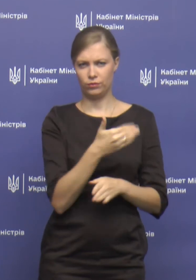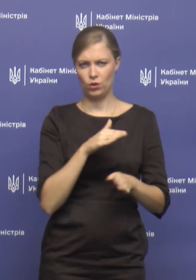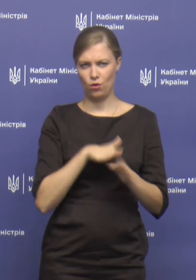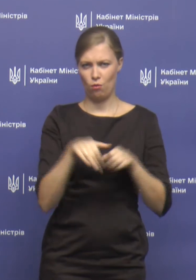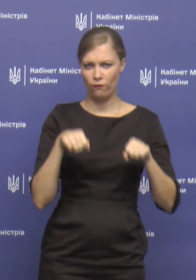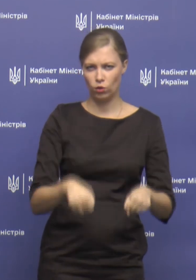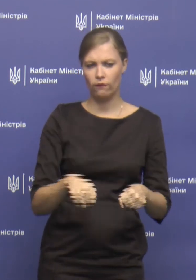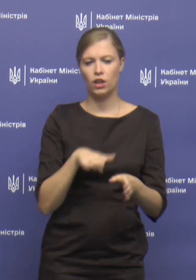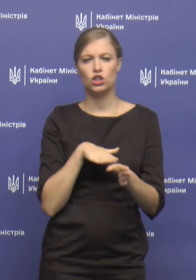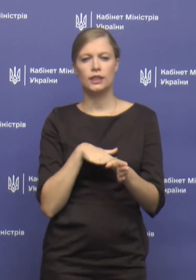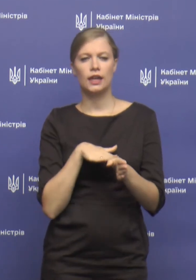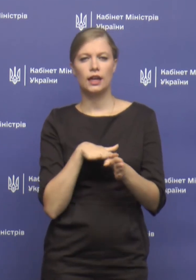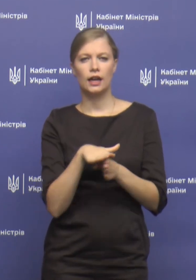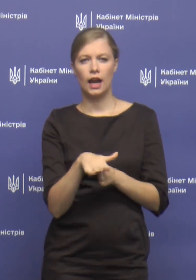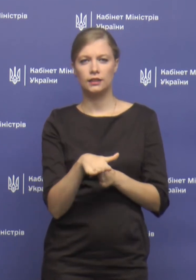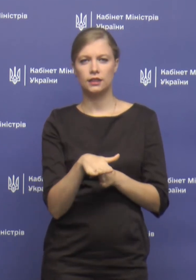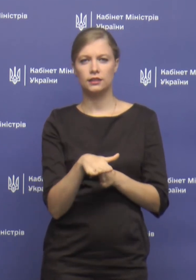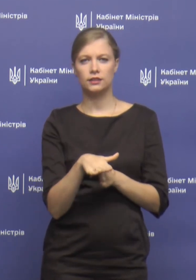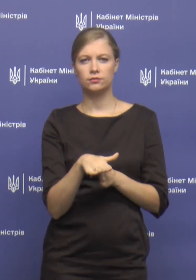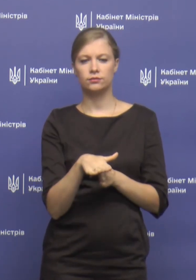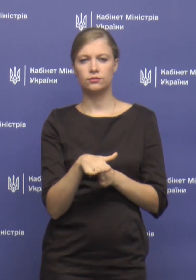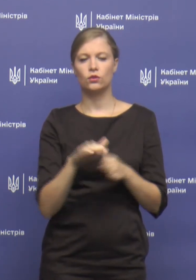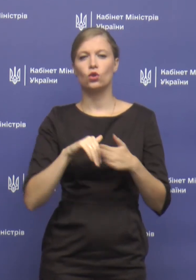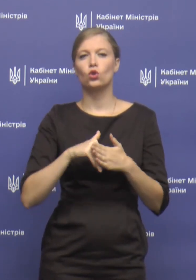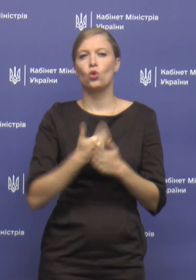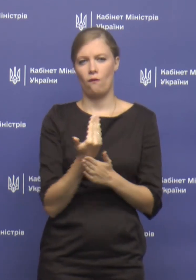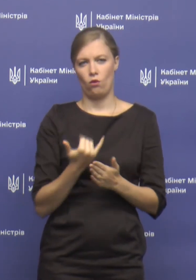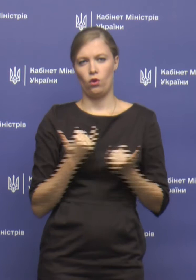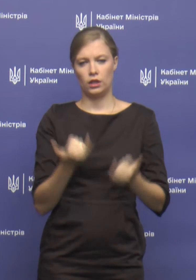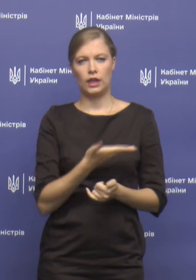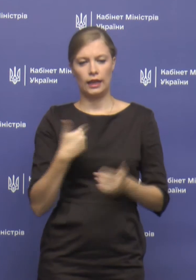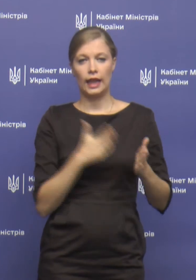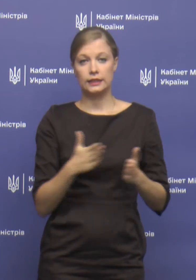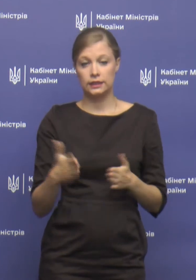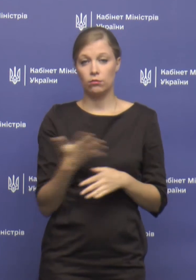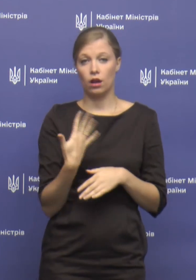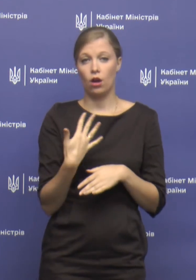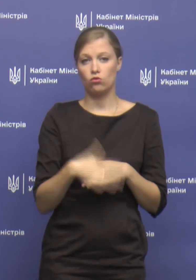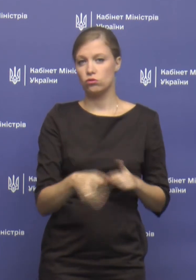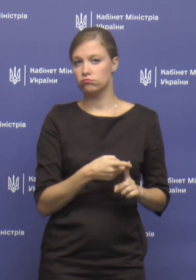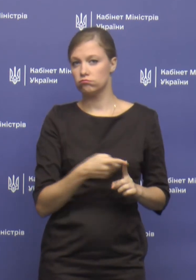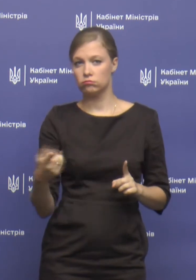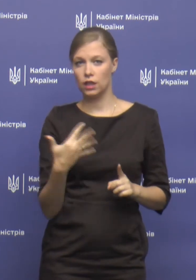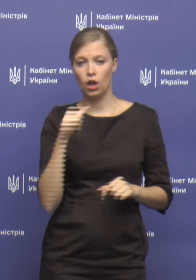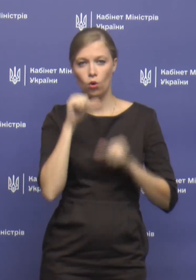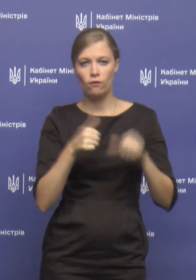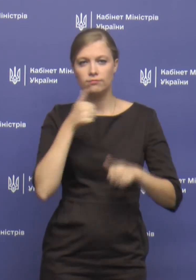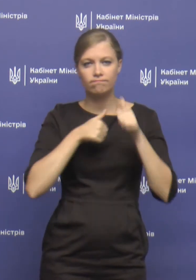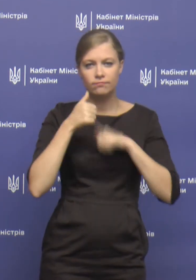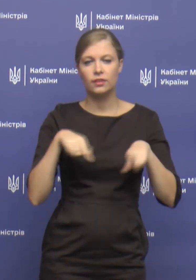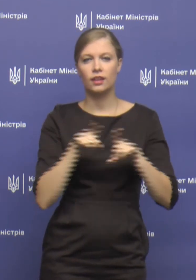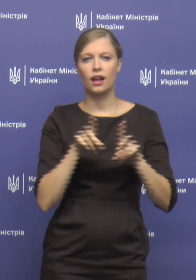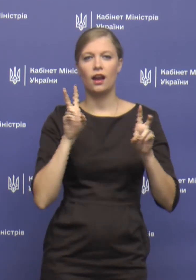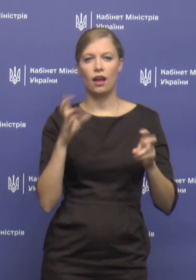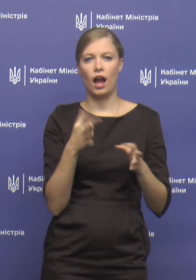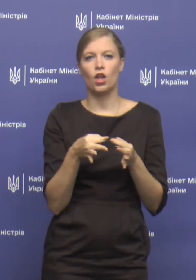реалізації нової для нас системи, яка вже протягом до кількох років опробовується, така, як